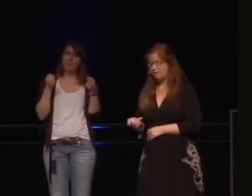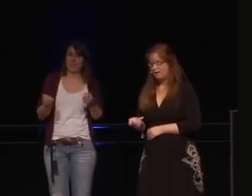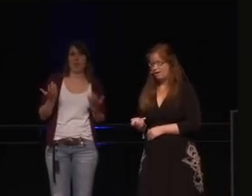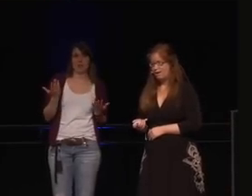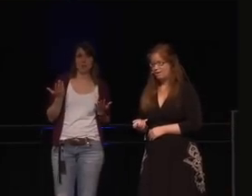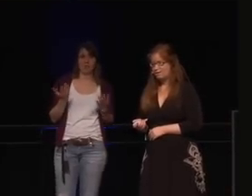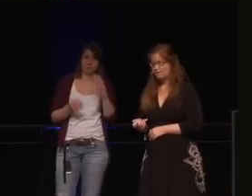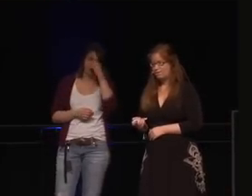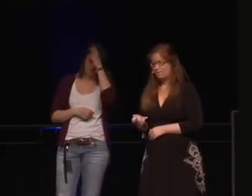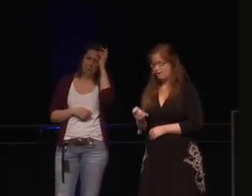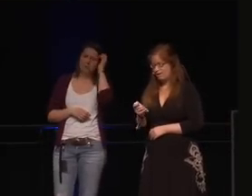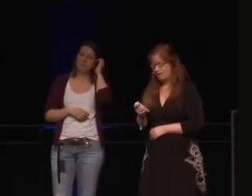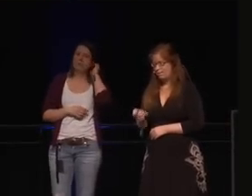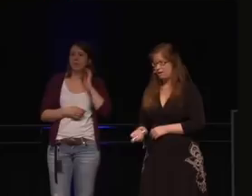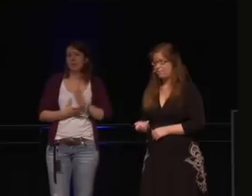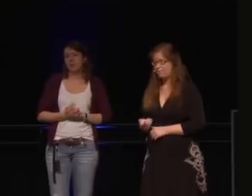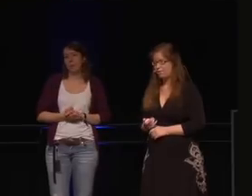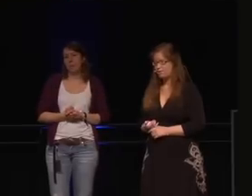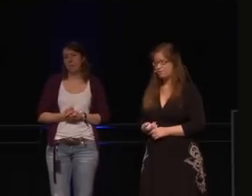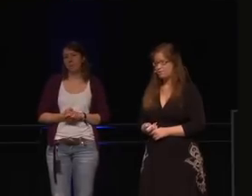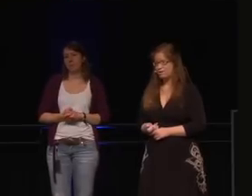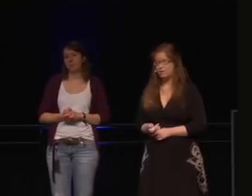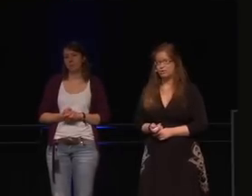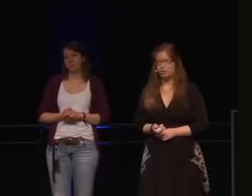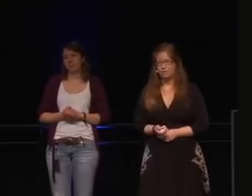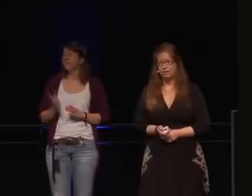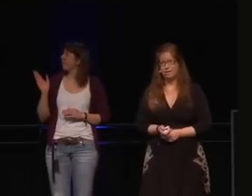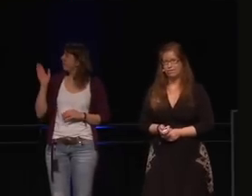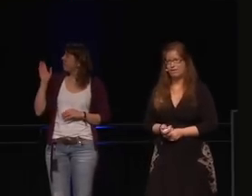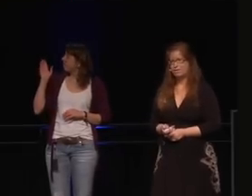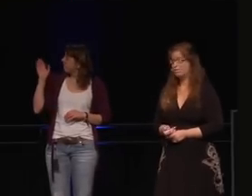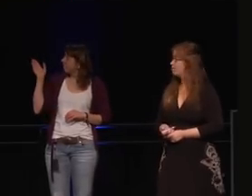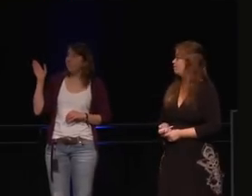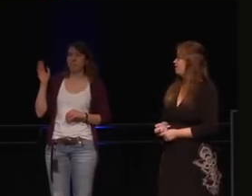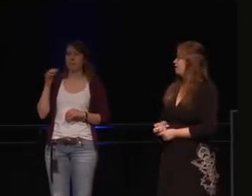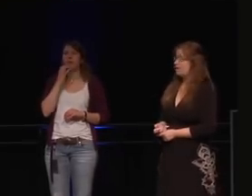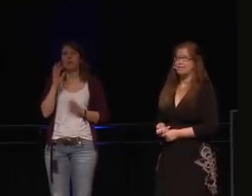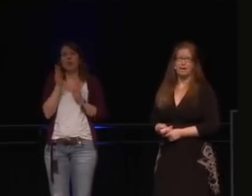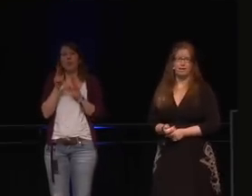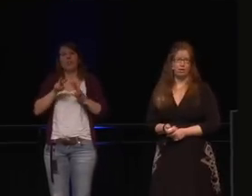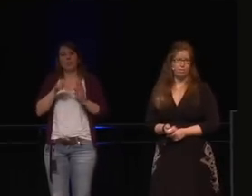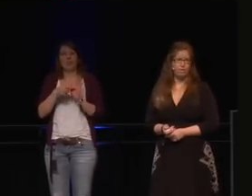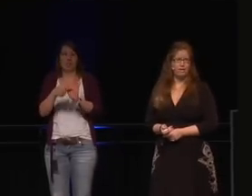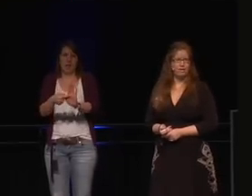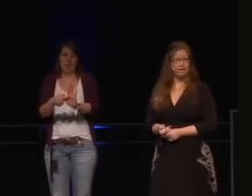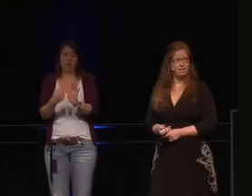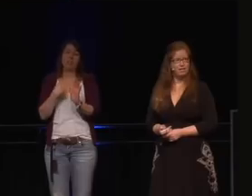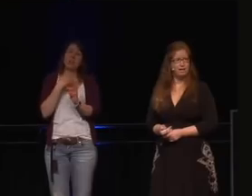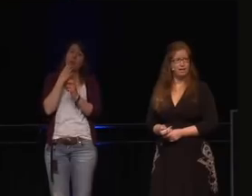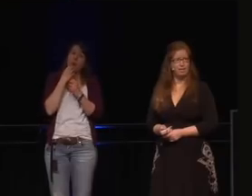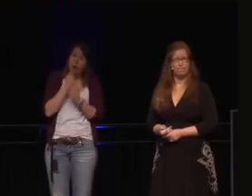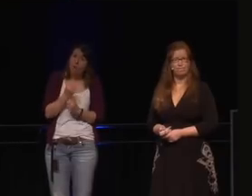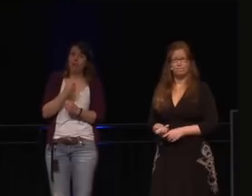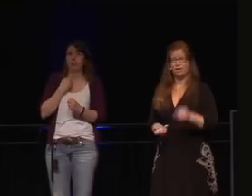viel Schaden erzeugen. Und wir uns darum kümmern sollten, sichere Spielzeuge zu kreieren.